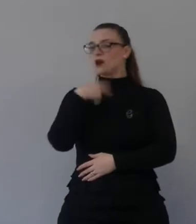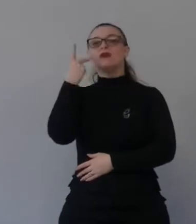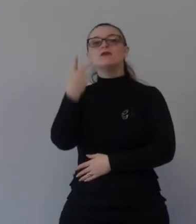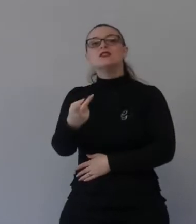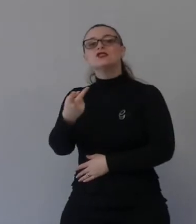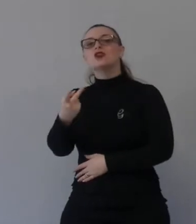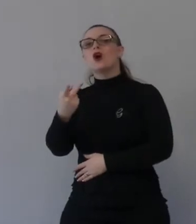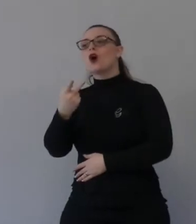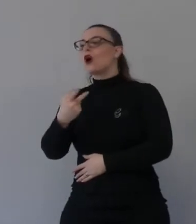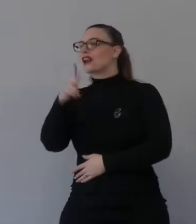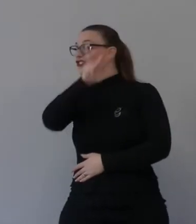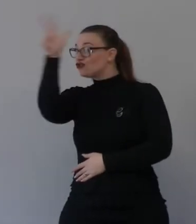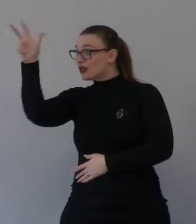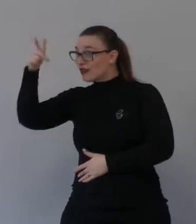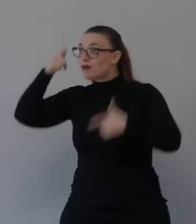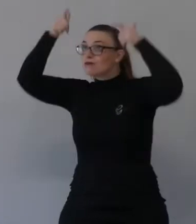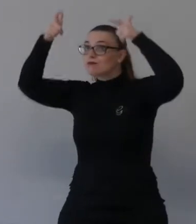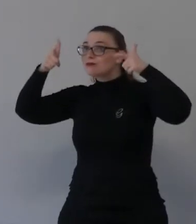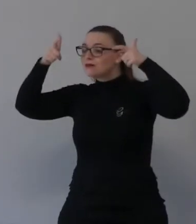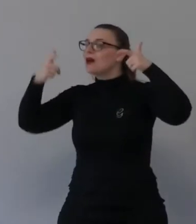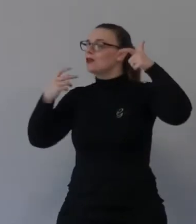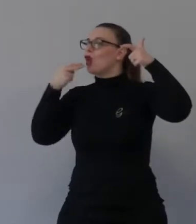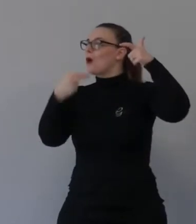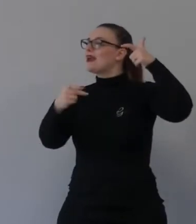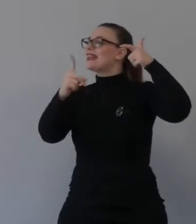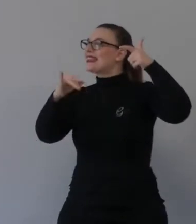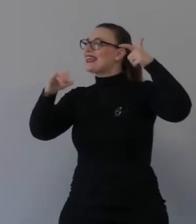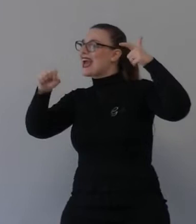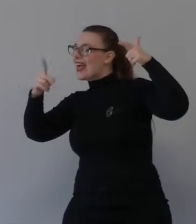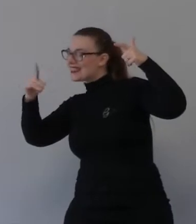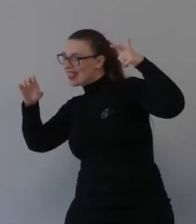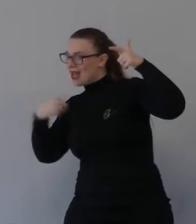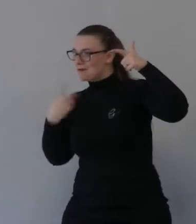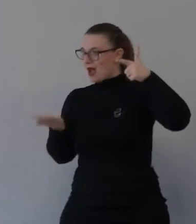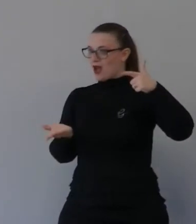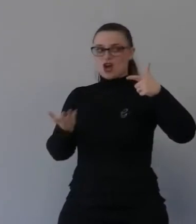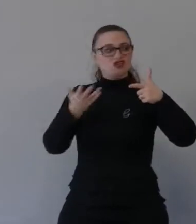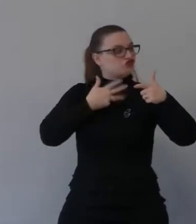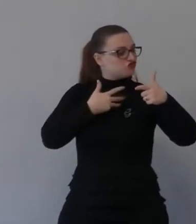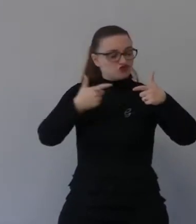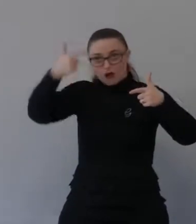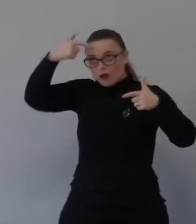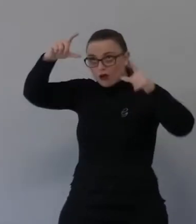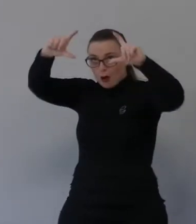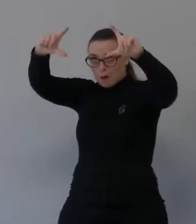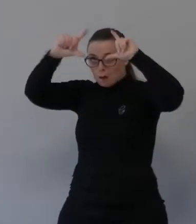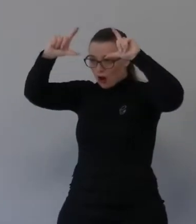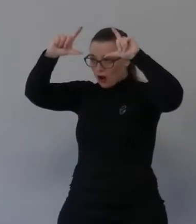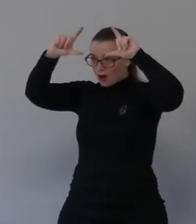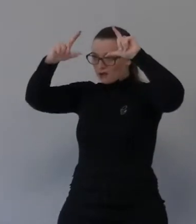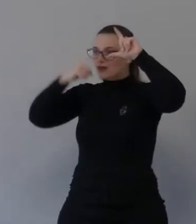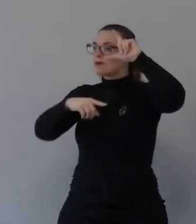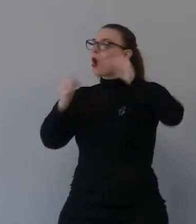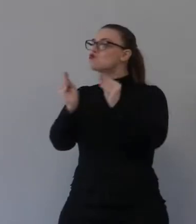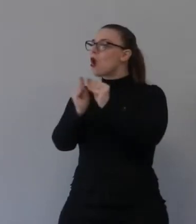diadema che lei ha la corona di regina e c'è un diamante grosso così un uomo